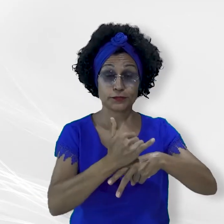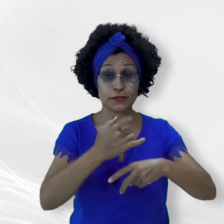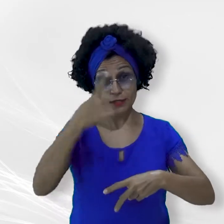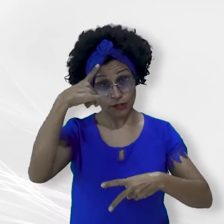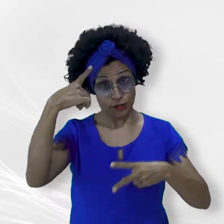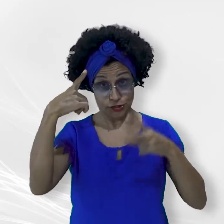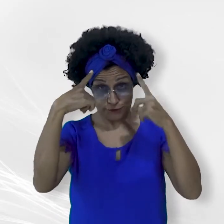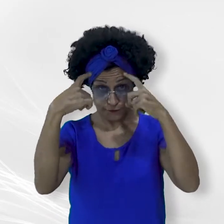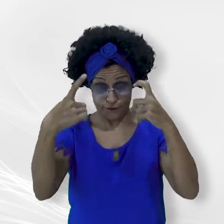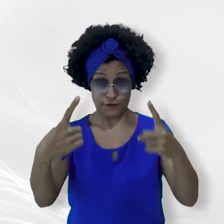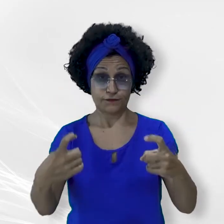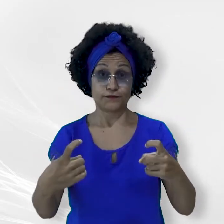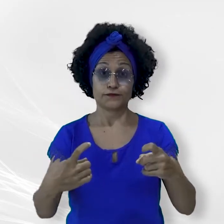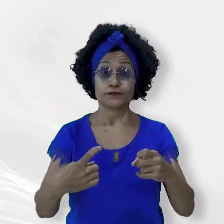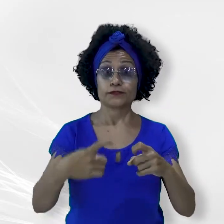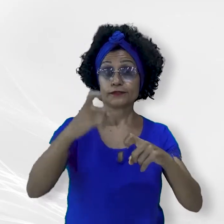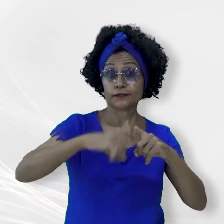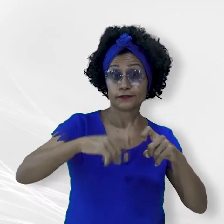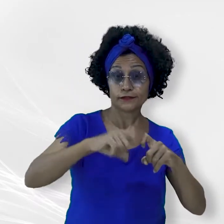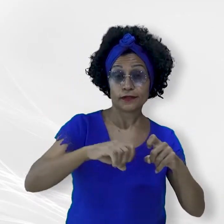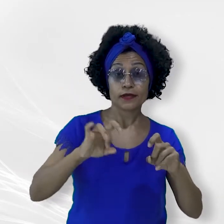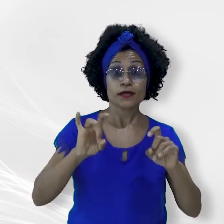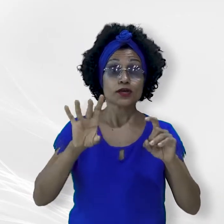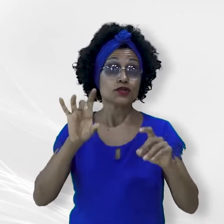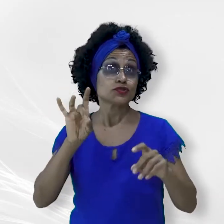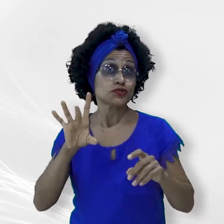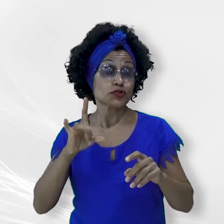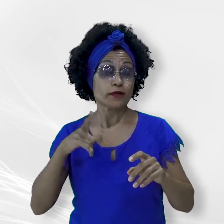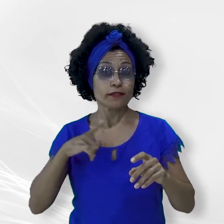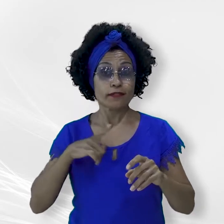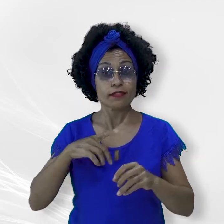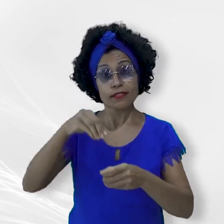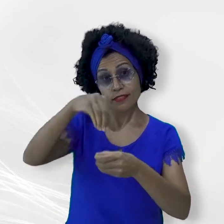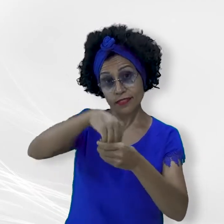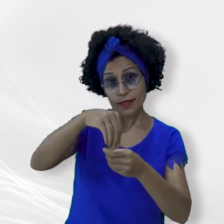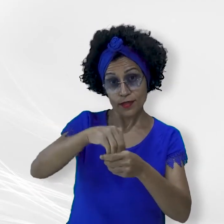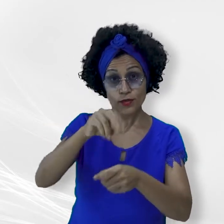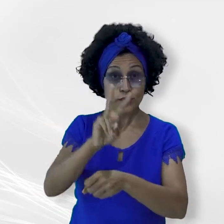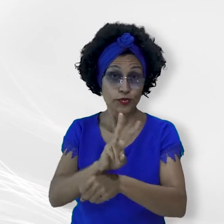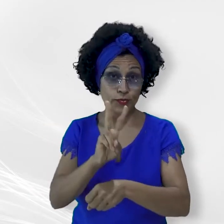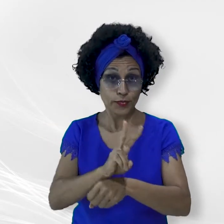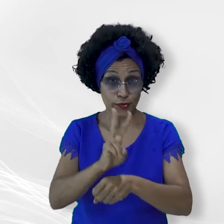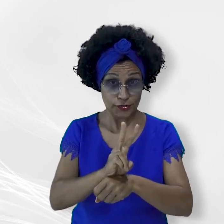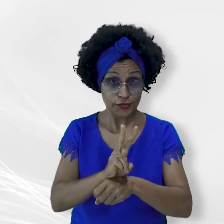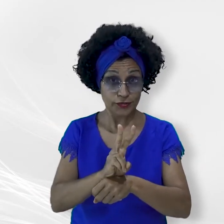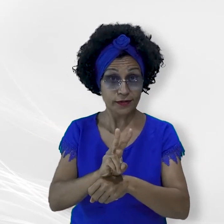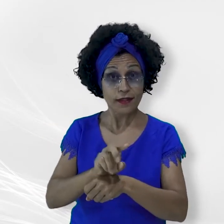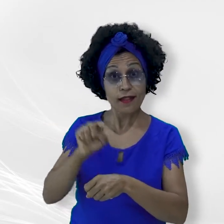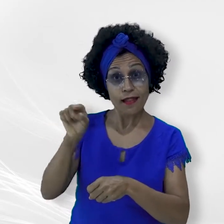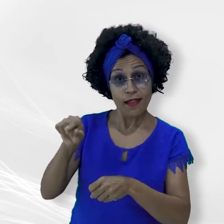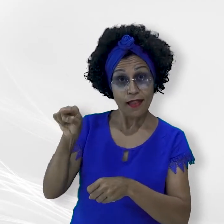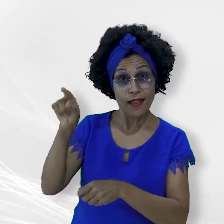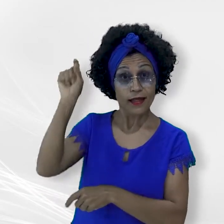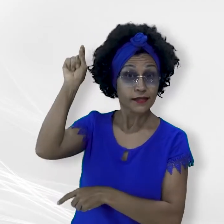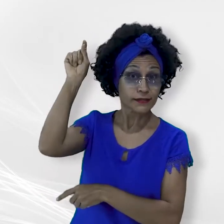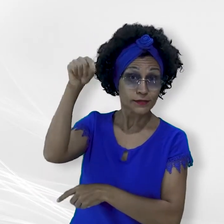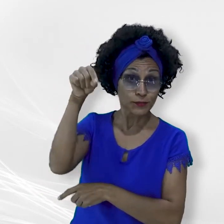Atualmente, está disponibilizado apenas para a rede de proteção do Projeto Luz da comarca de Nova Mutum, mas apto para ser